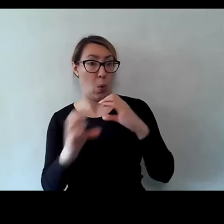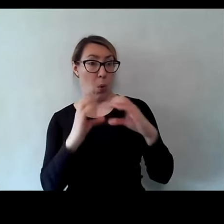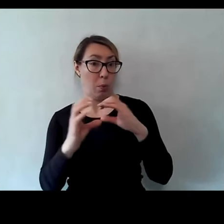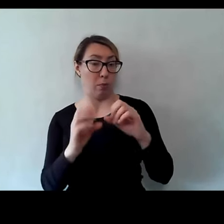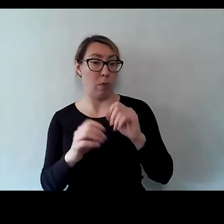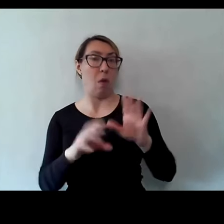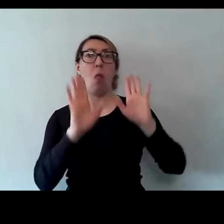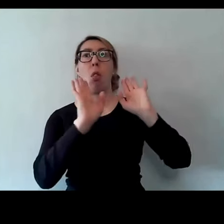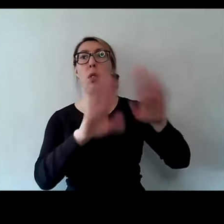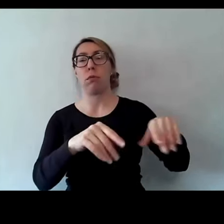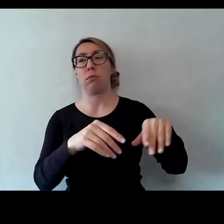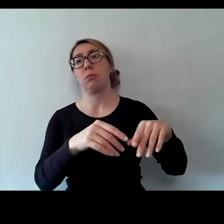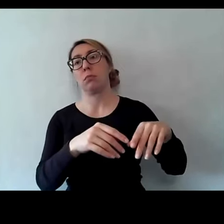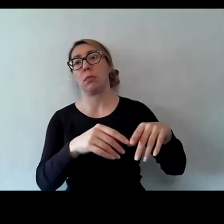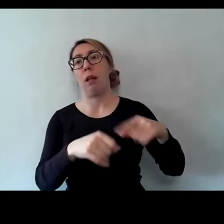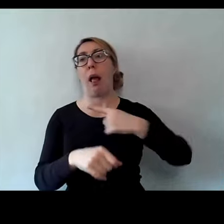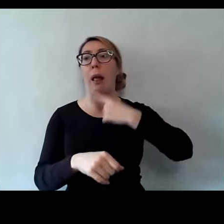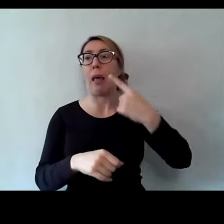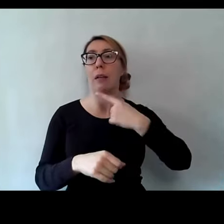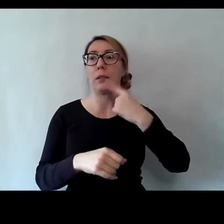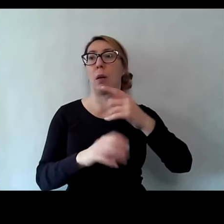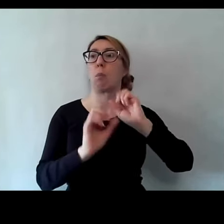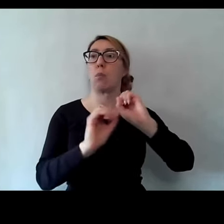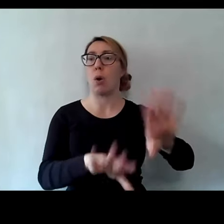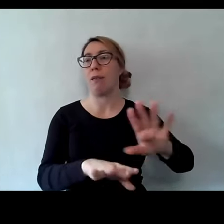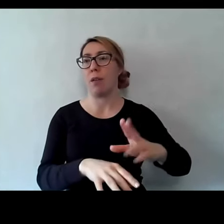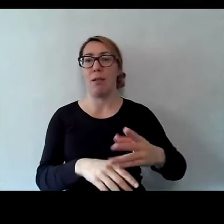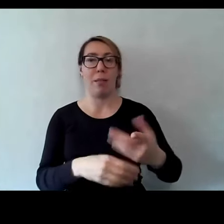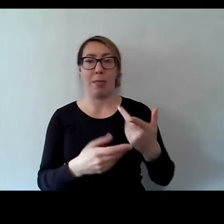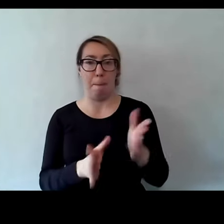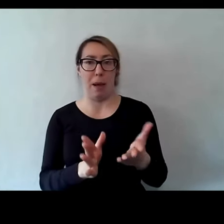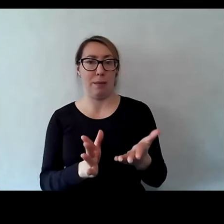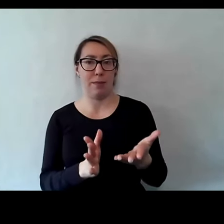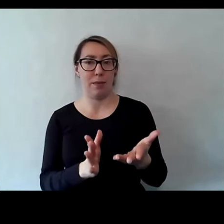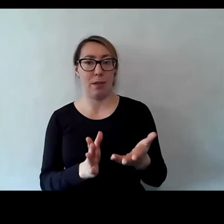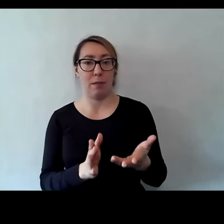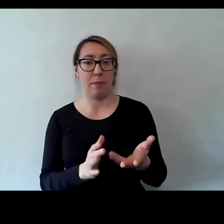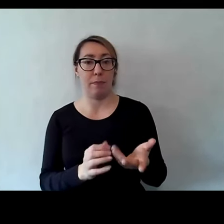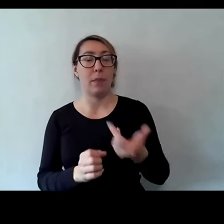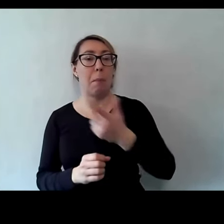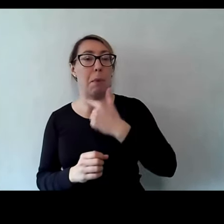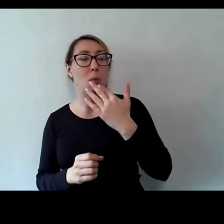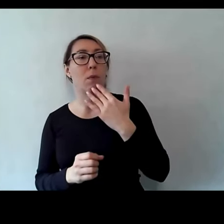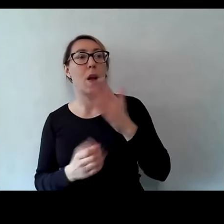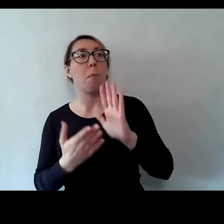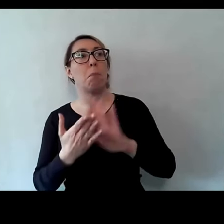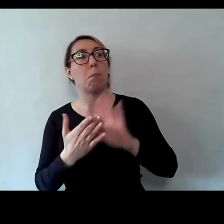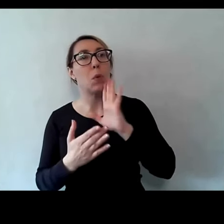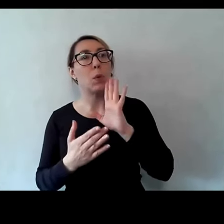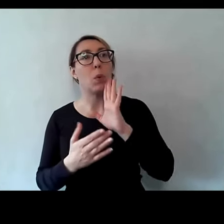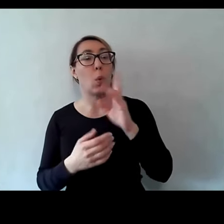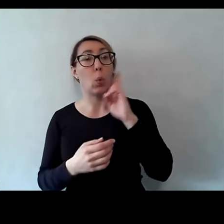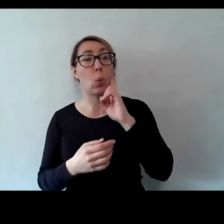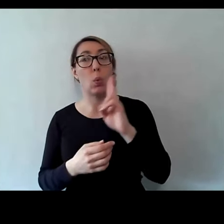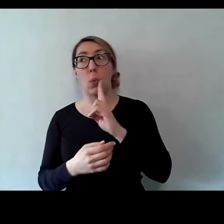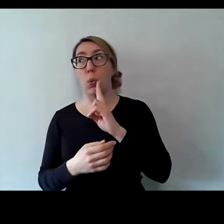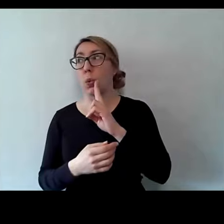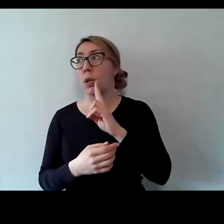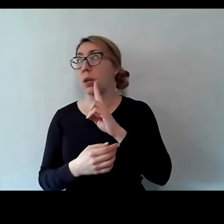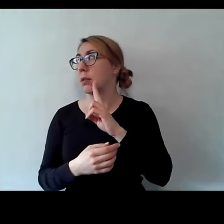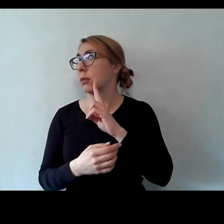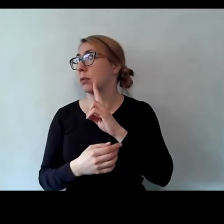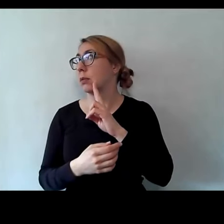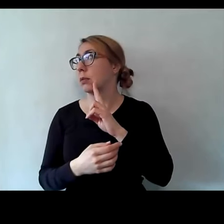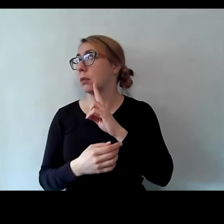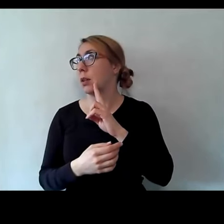nie zostawiać, nie opuszczać go językowo, bo my mówimy, że głuchy to jest taka osoba, która jest